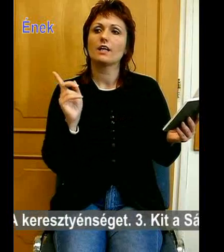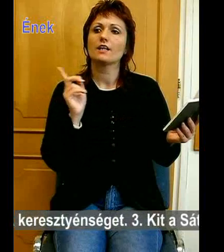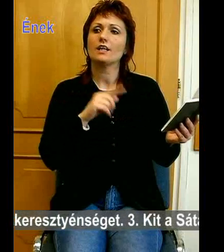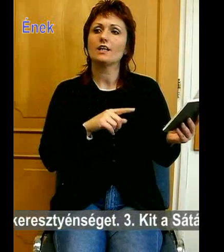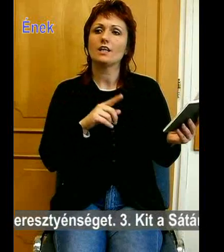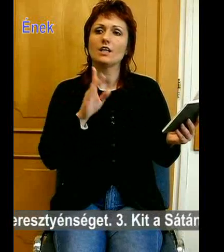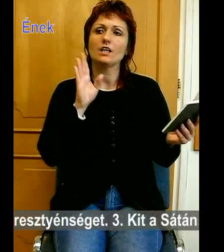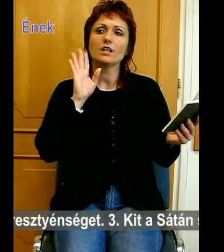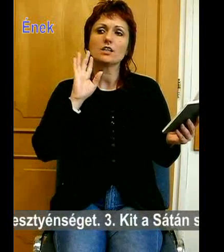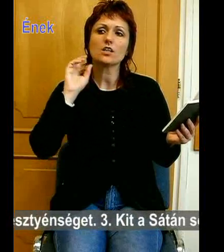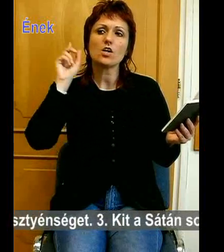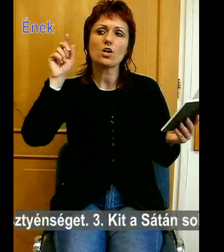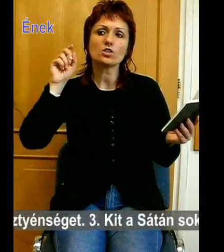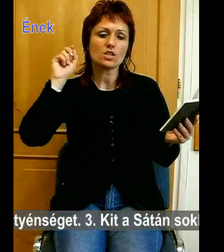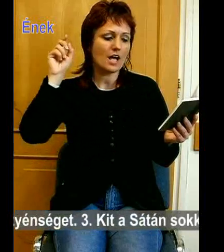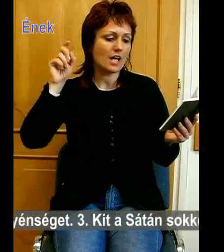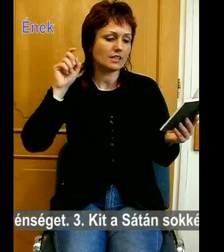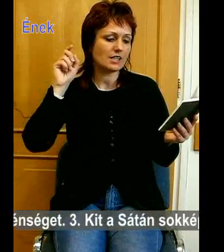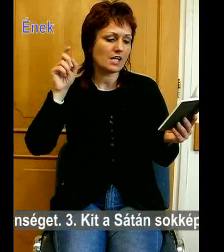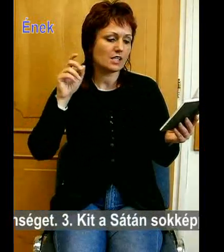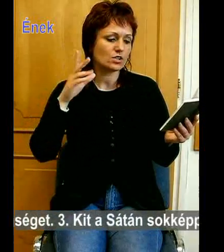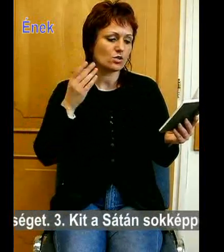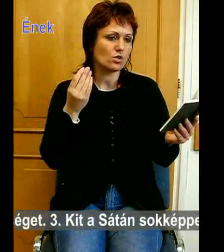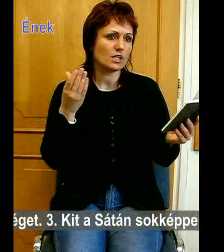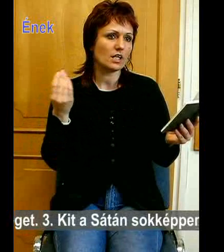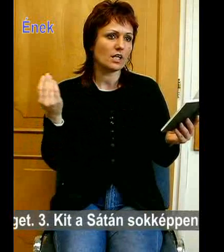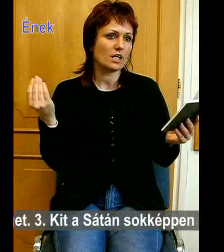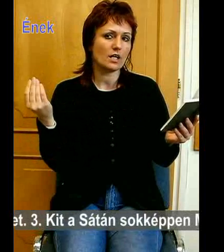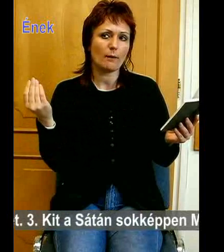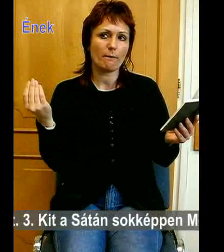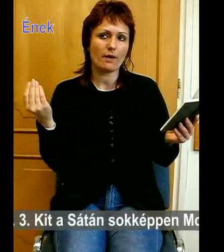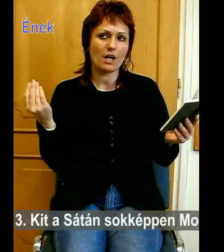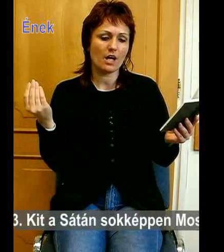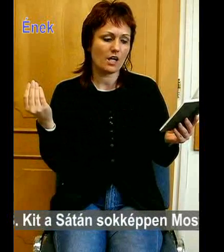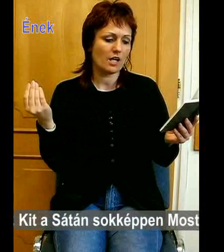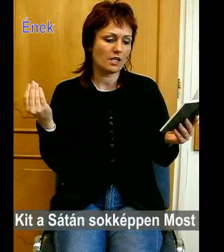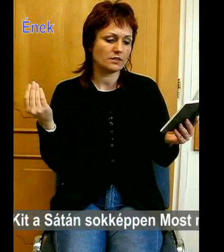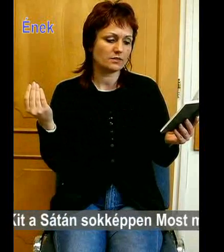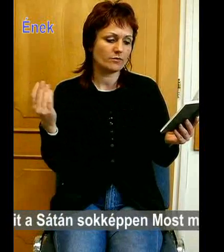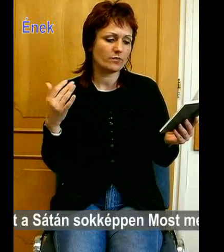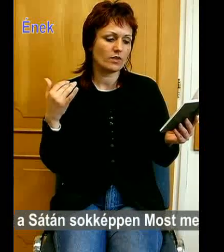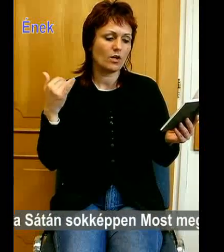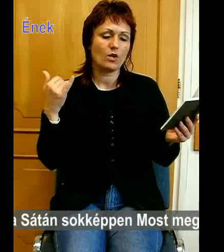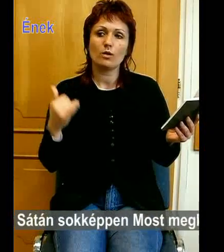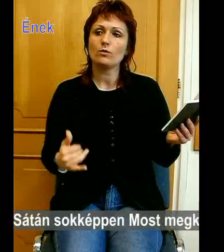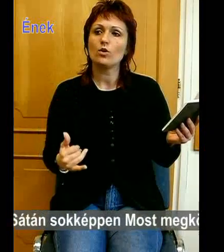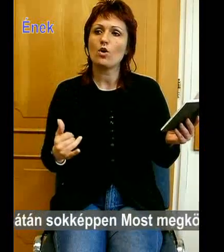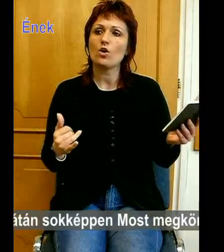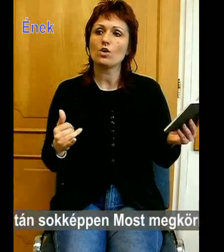Én a sávások éppen, most